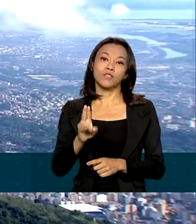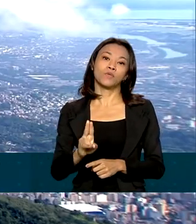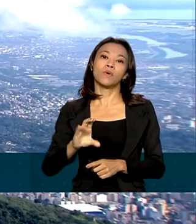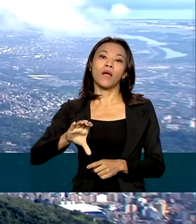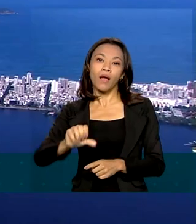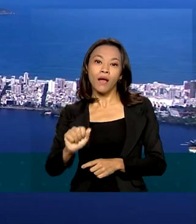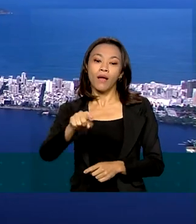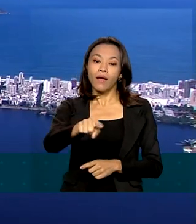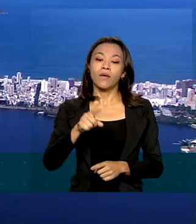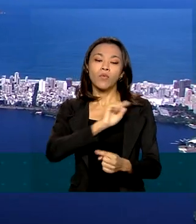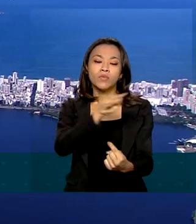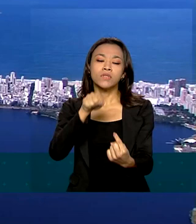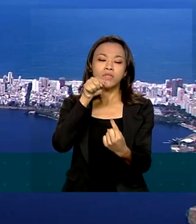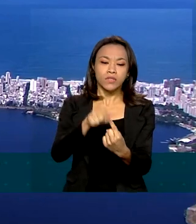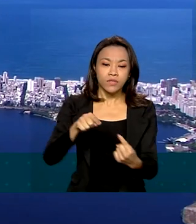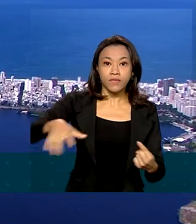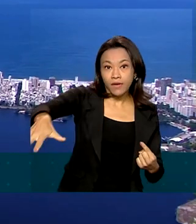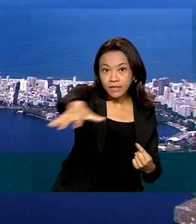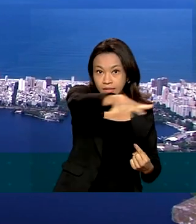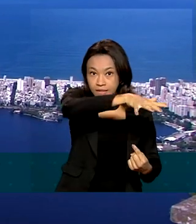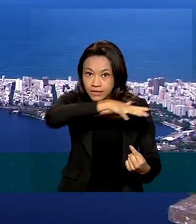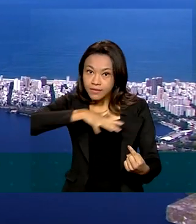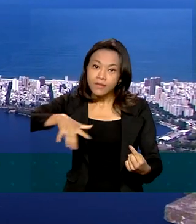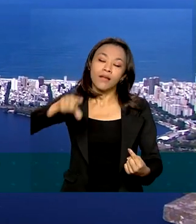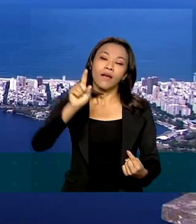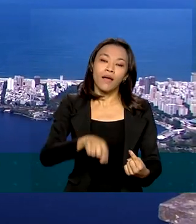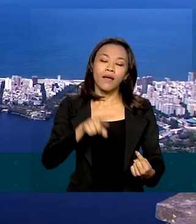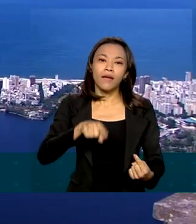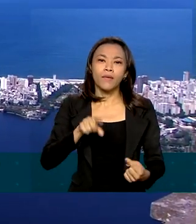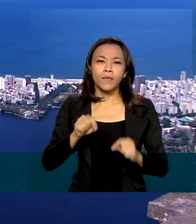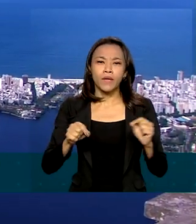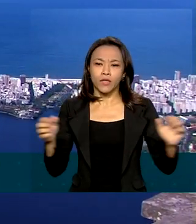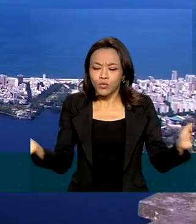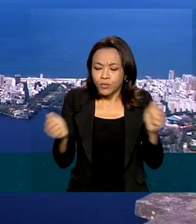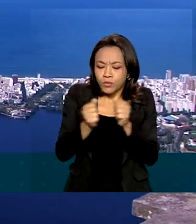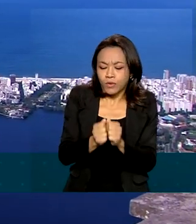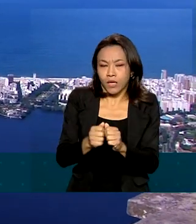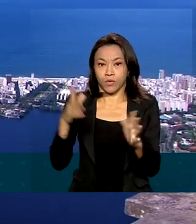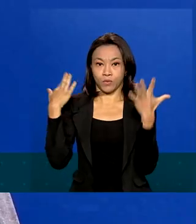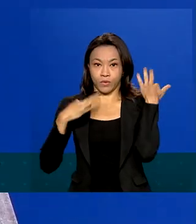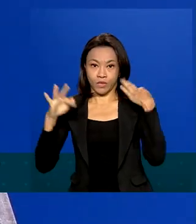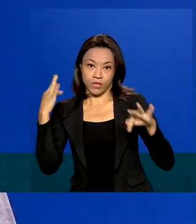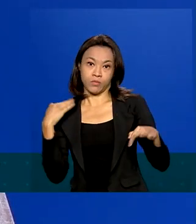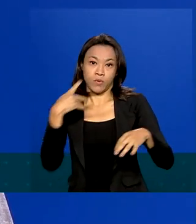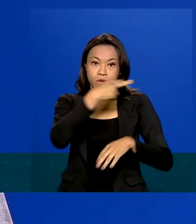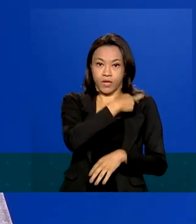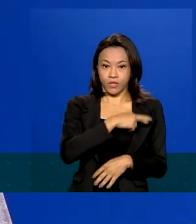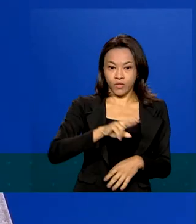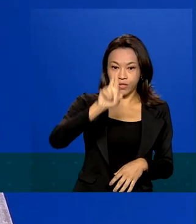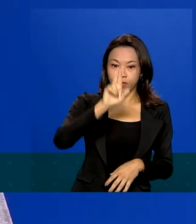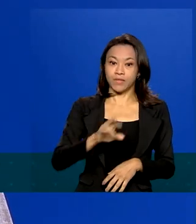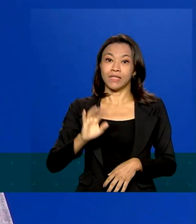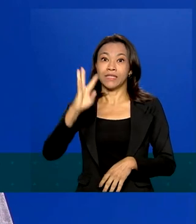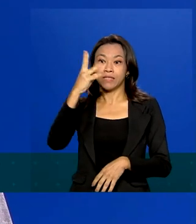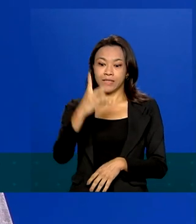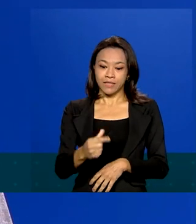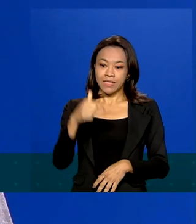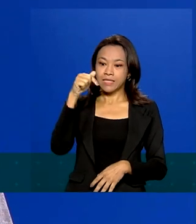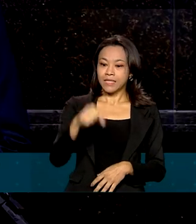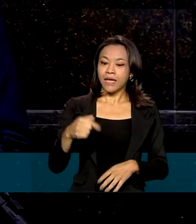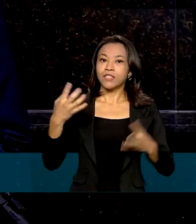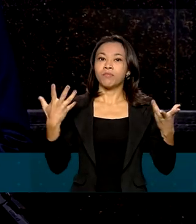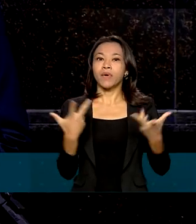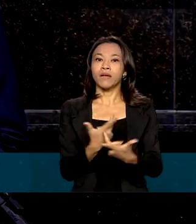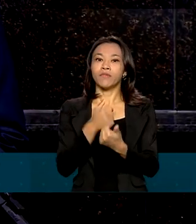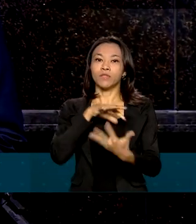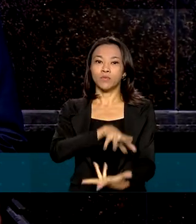como objetivo unir ainda mais a vocação ambiental, turística e religiosa de uma das sete maravilhas do mundo moderno.